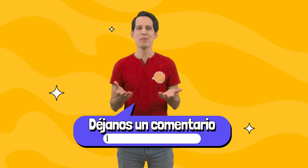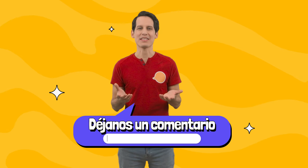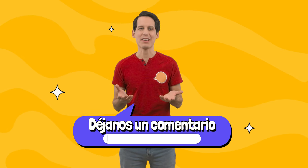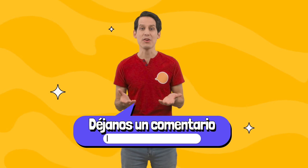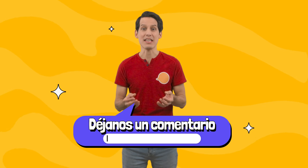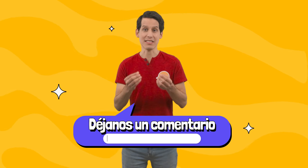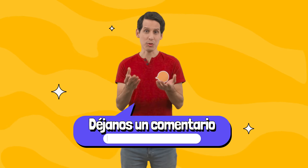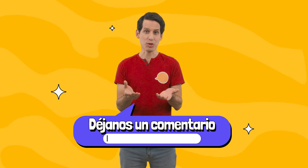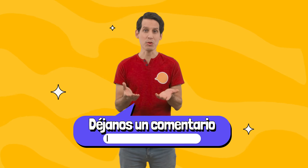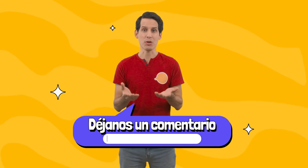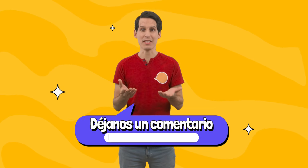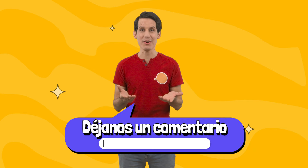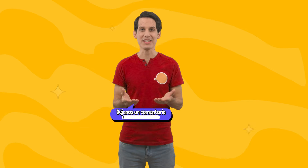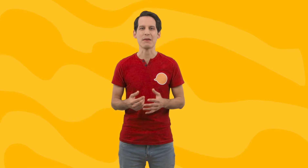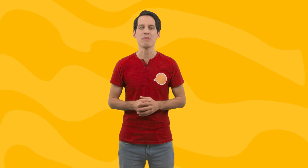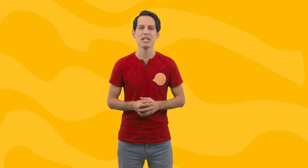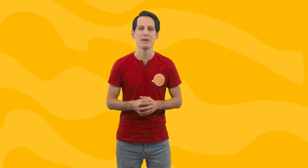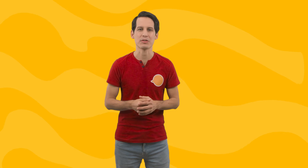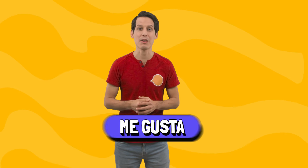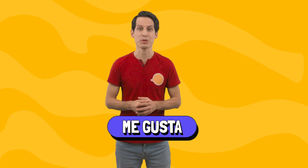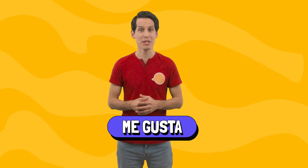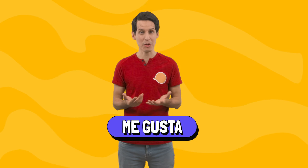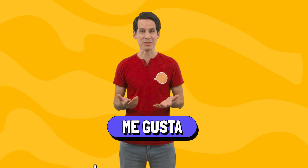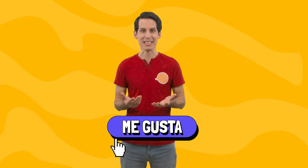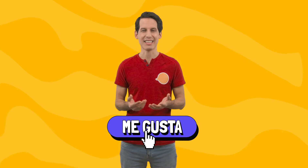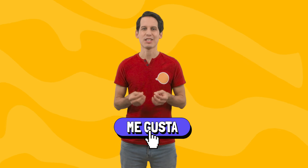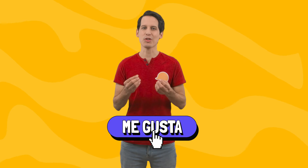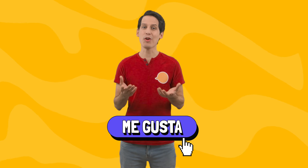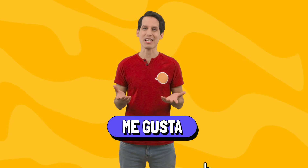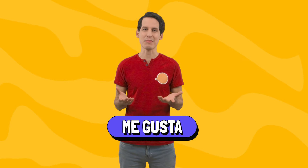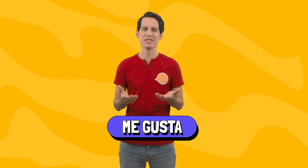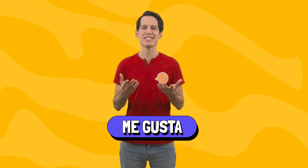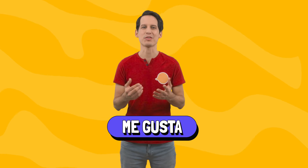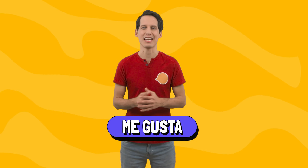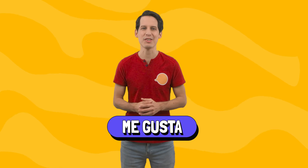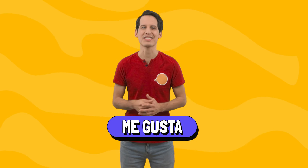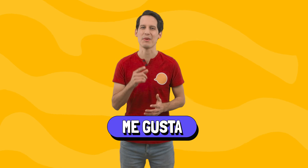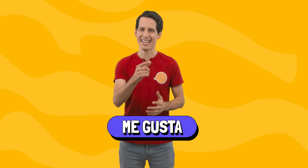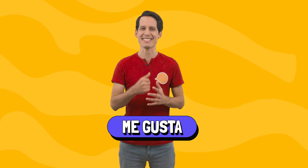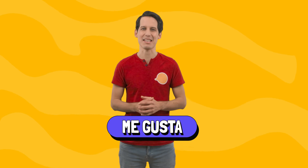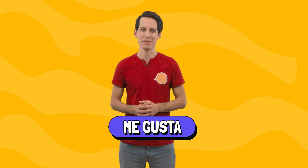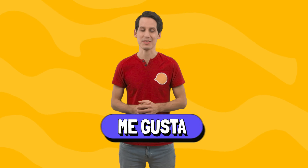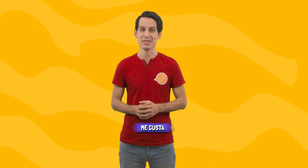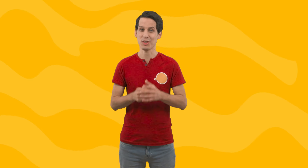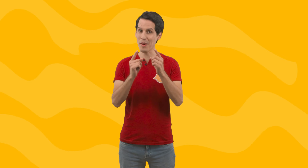comentario Y si te gustó mucho el video También puedes presionar el botón de me gusta Todos los que hacemos este contenido Te lo agradeceremos ¡Nos vemos!